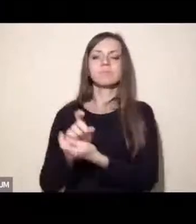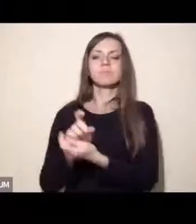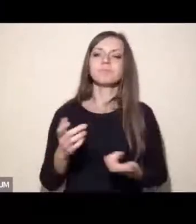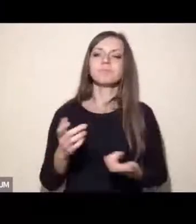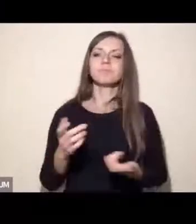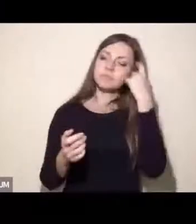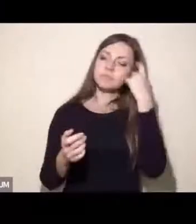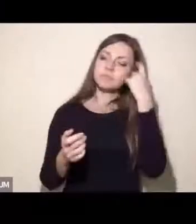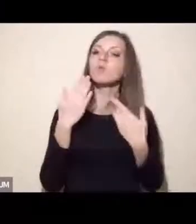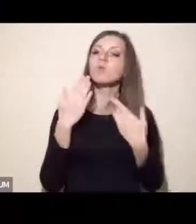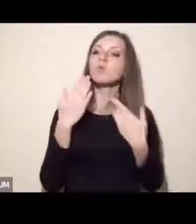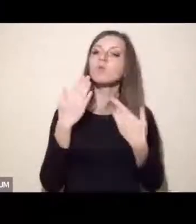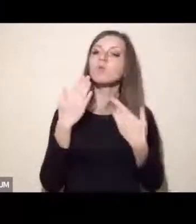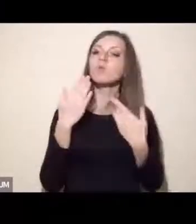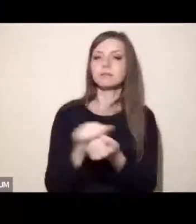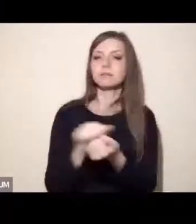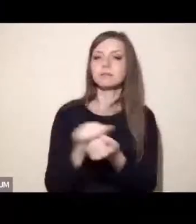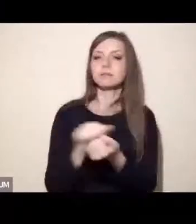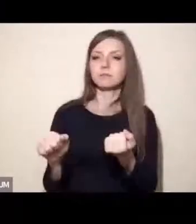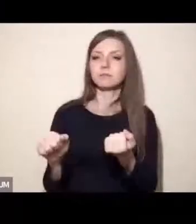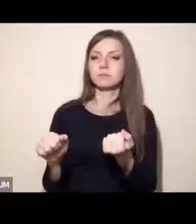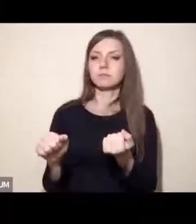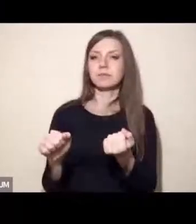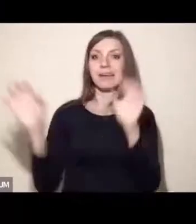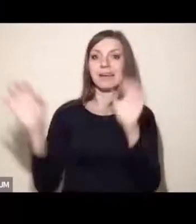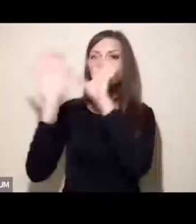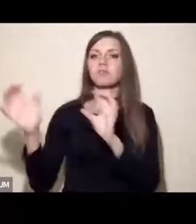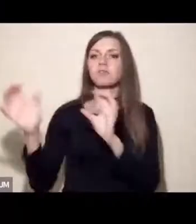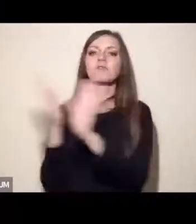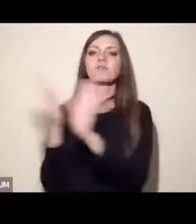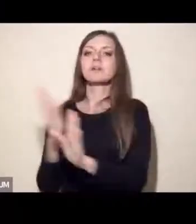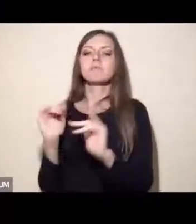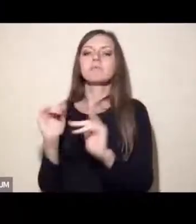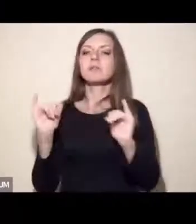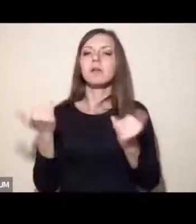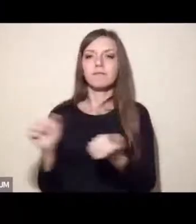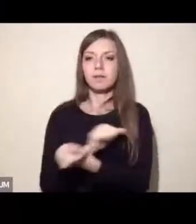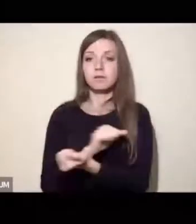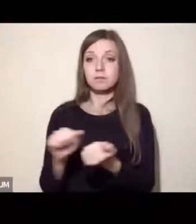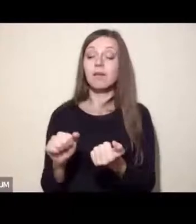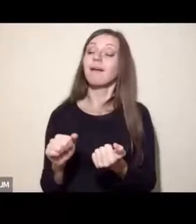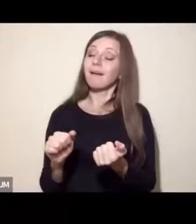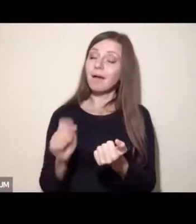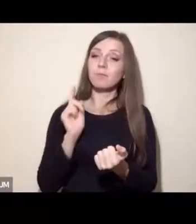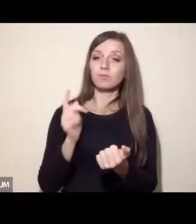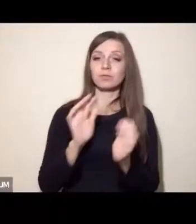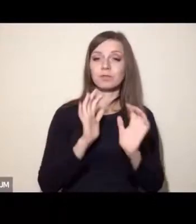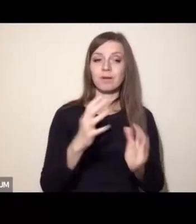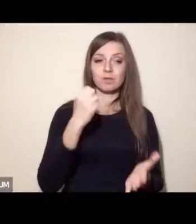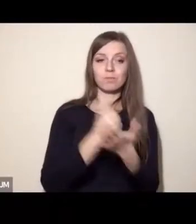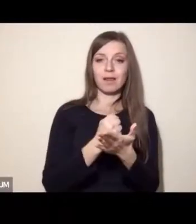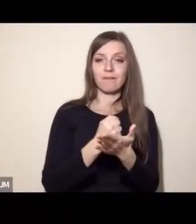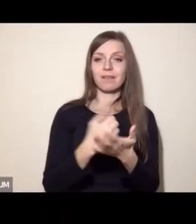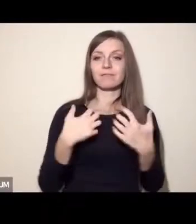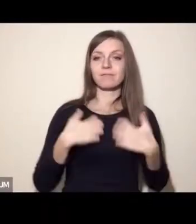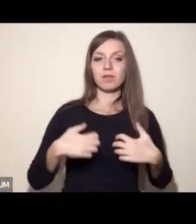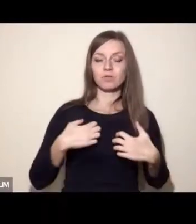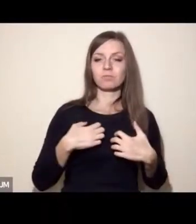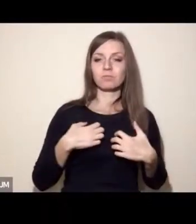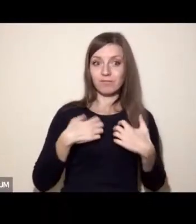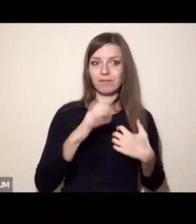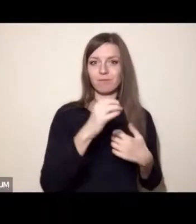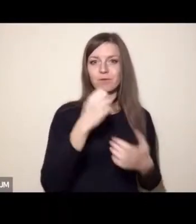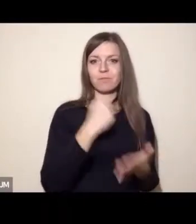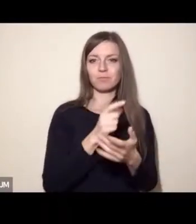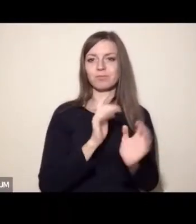walki z katastrofą klimatyczną jest dbanie o prawa zwierząt. Mi bardzo zależy na tym,